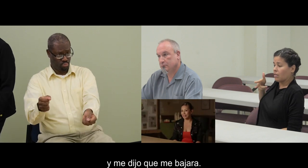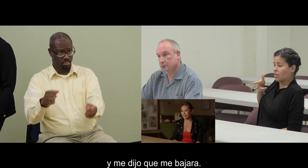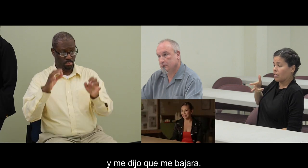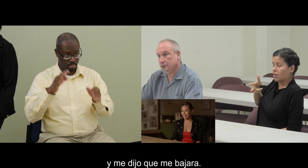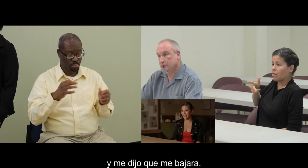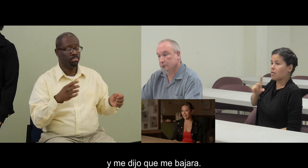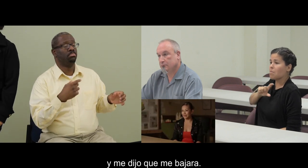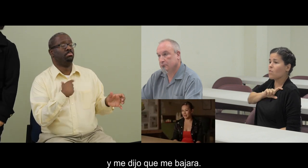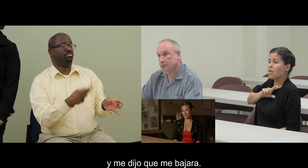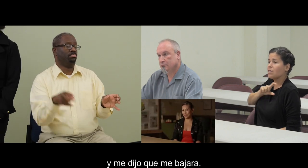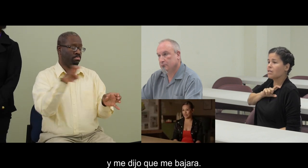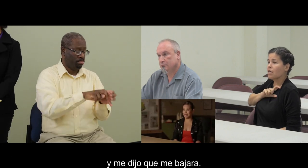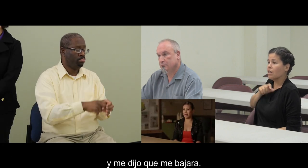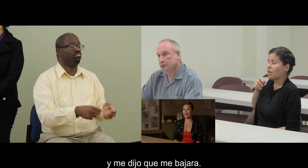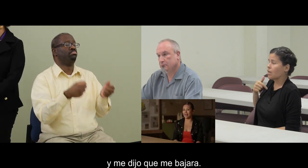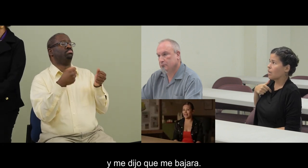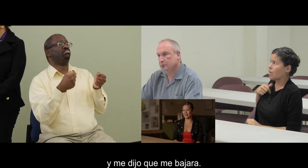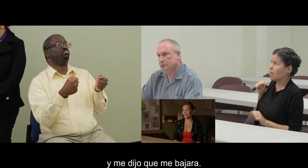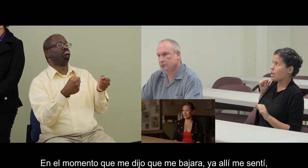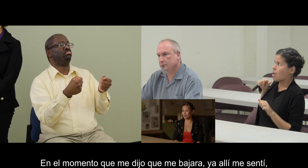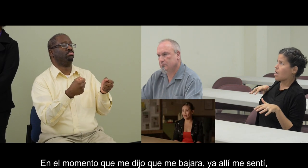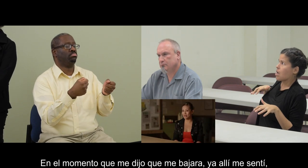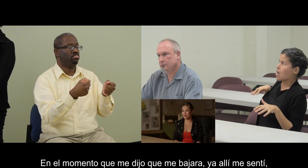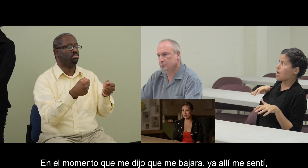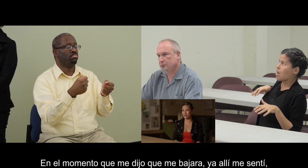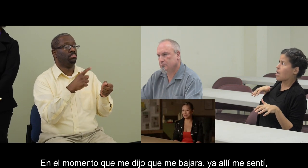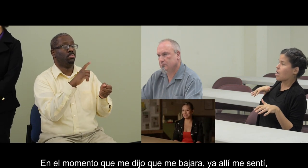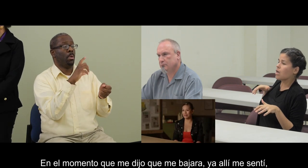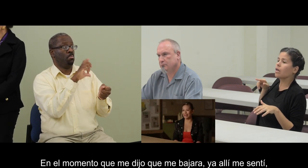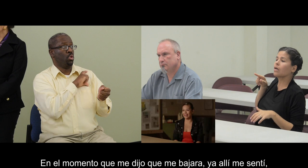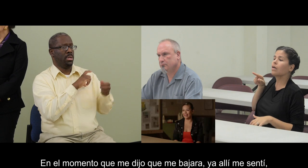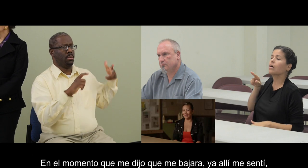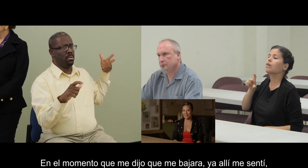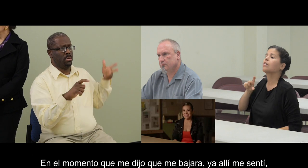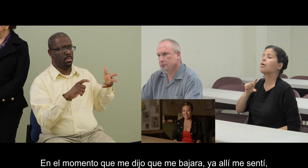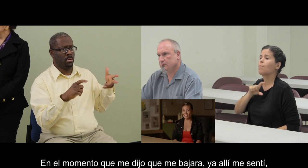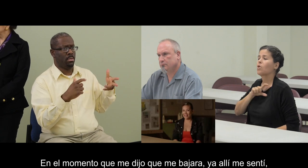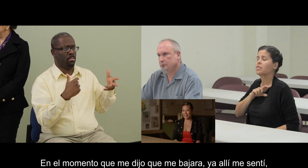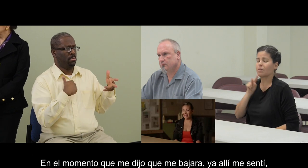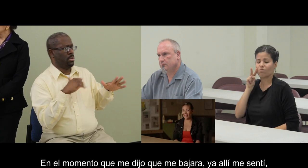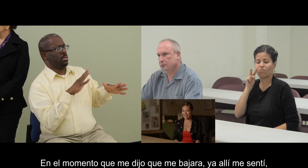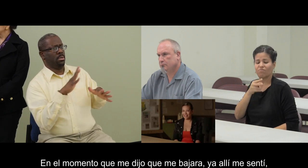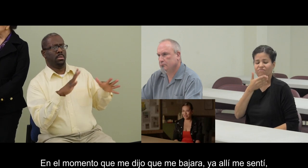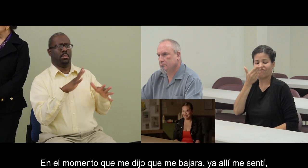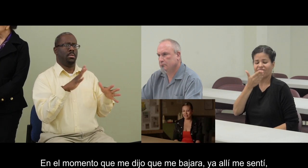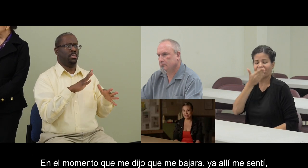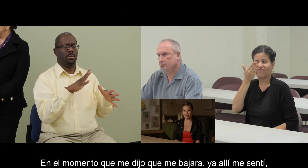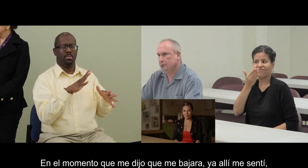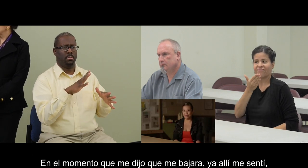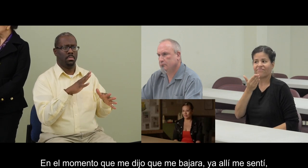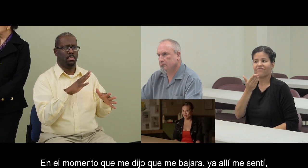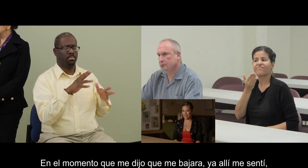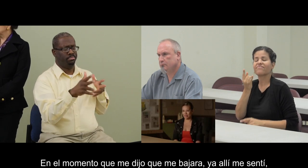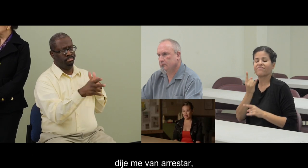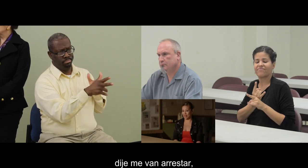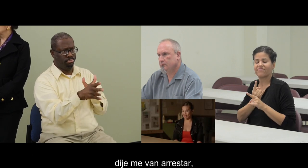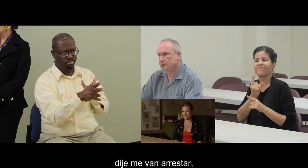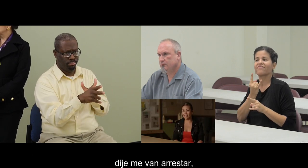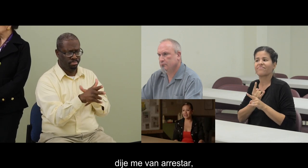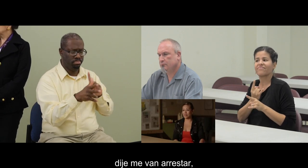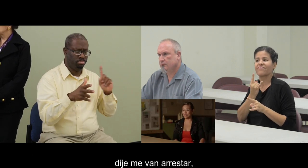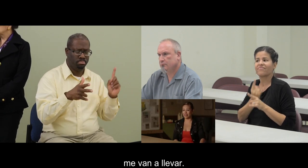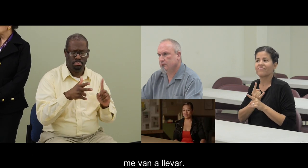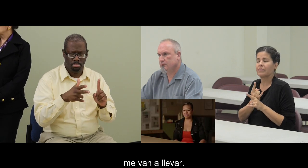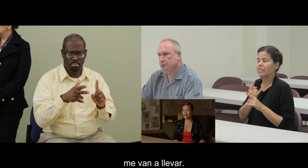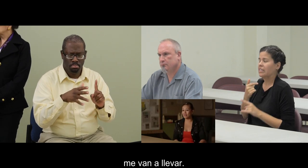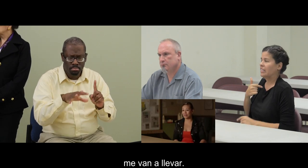y me dijo que me bajara. En el momento que me dijo que me bajara, ya allí me sentí, dije, me van